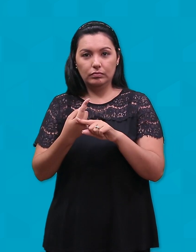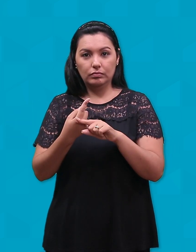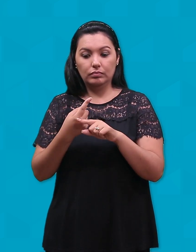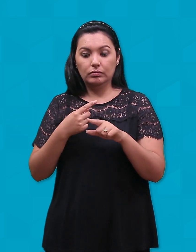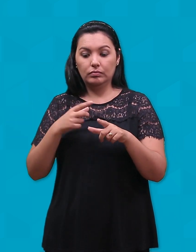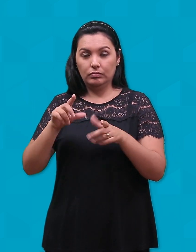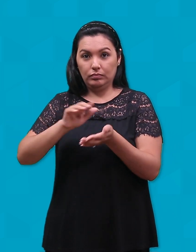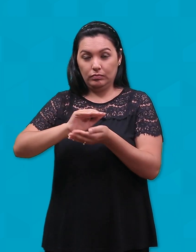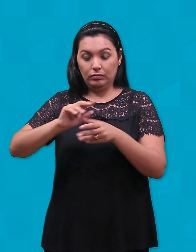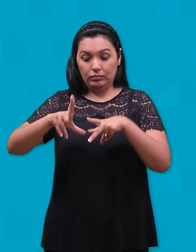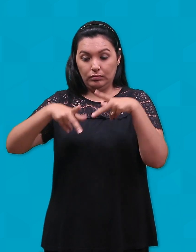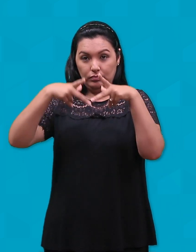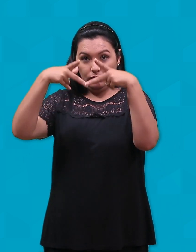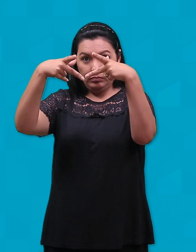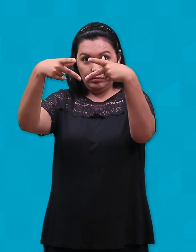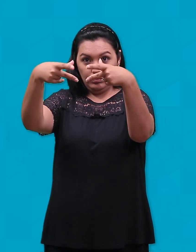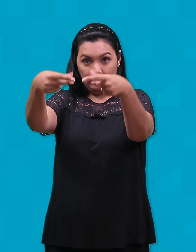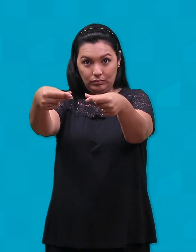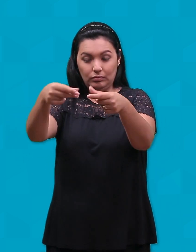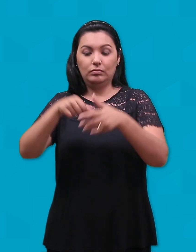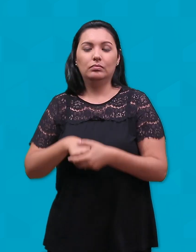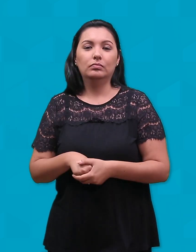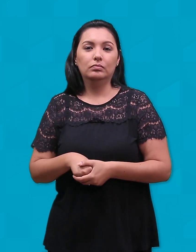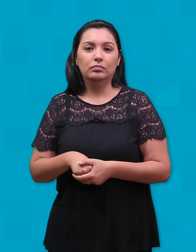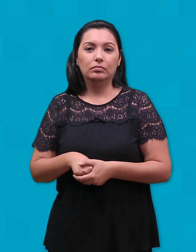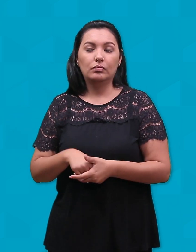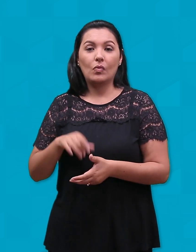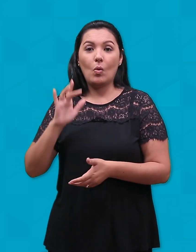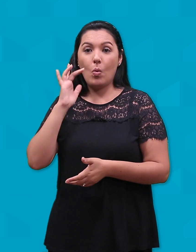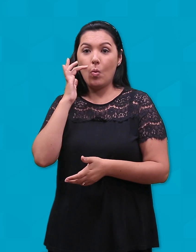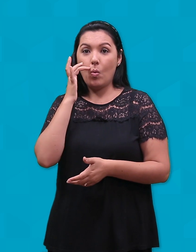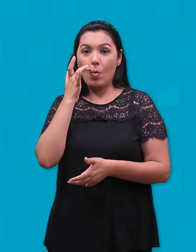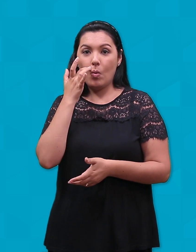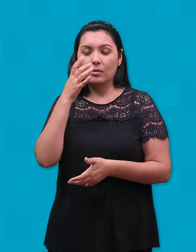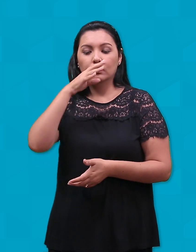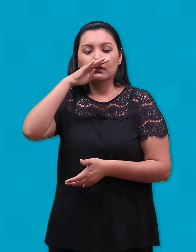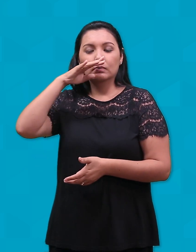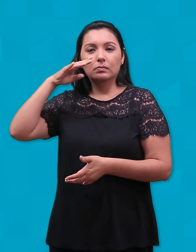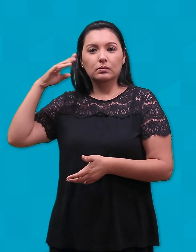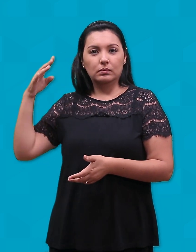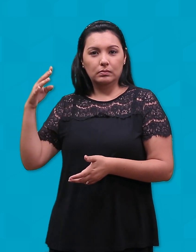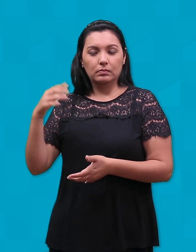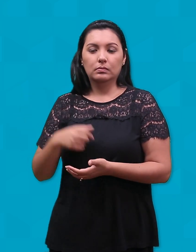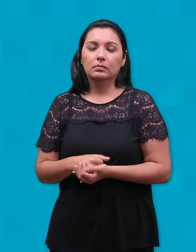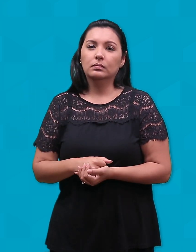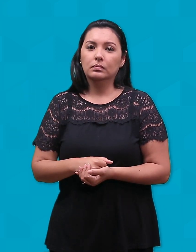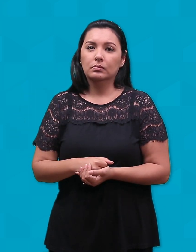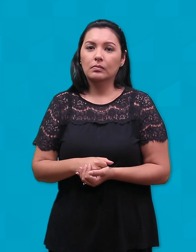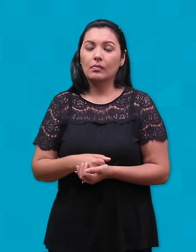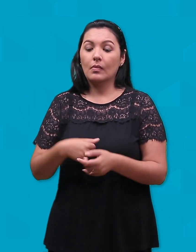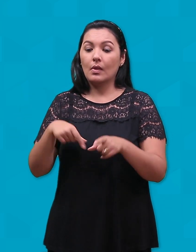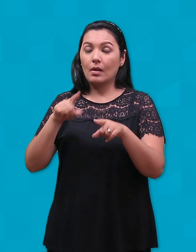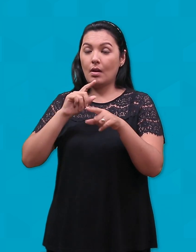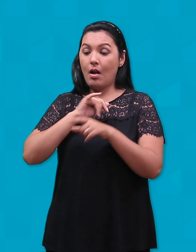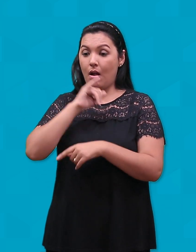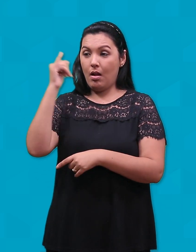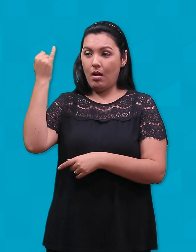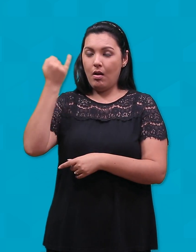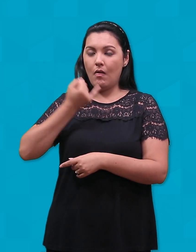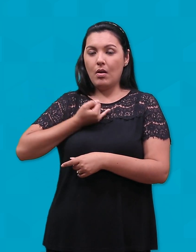cofres e lhe ofereceram presentes, ouro, incenso e mirra. Avisados em sonho para